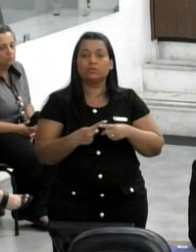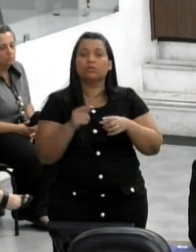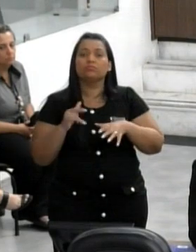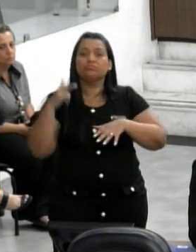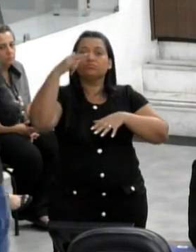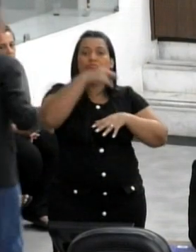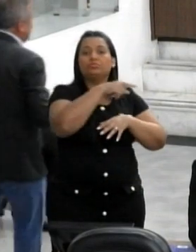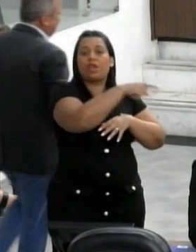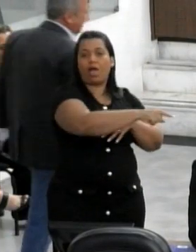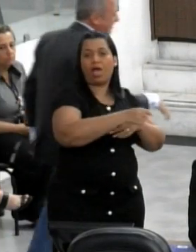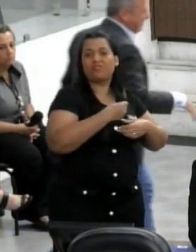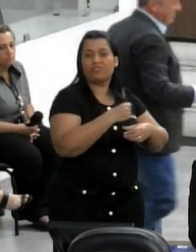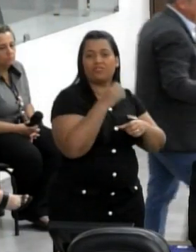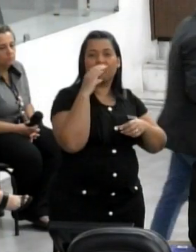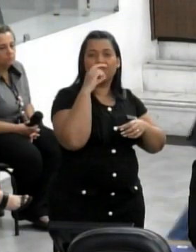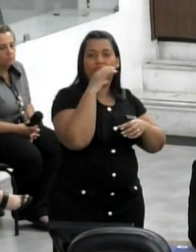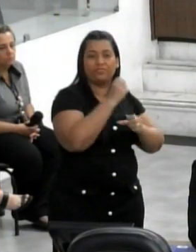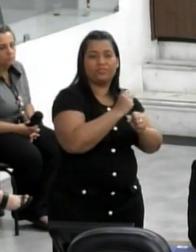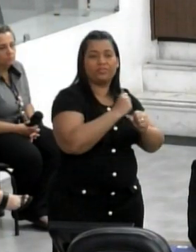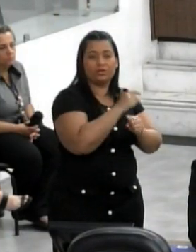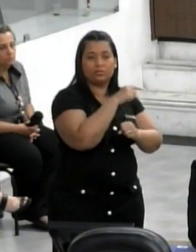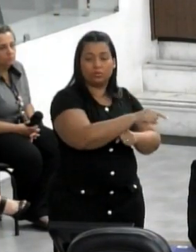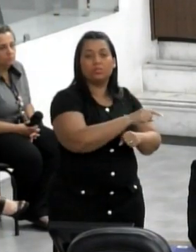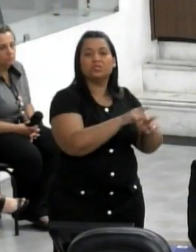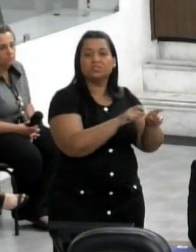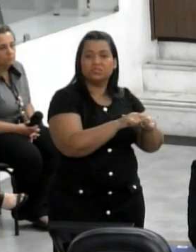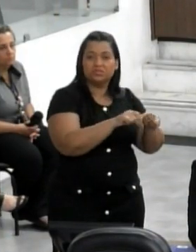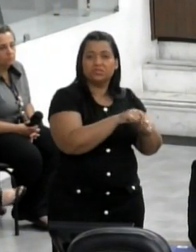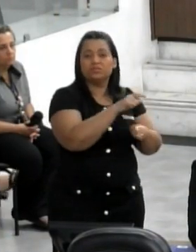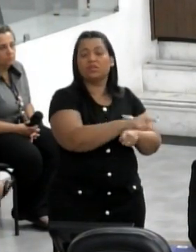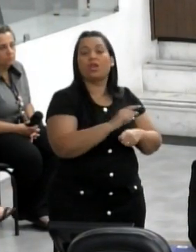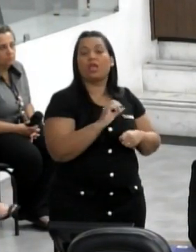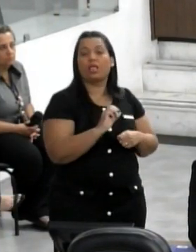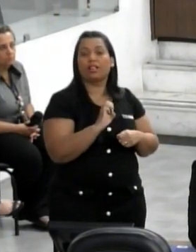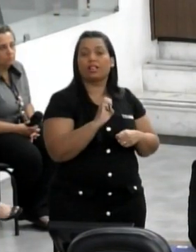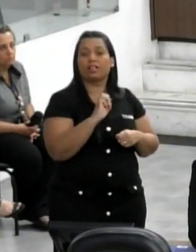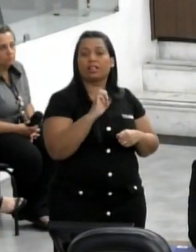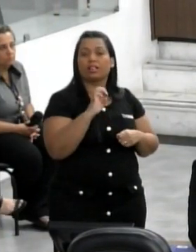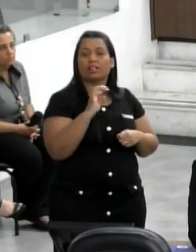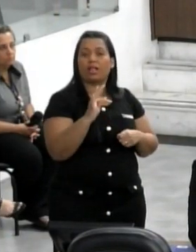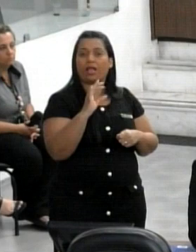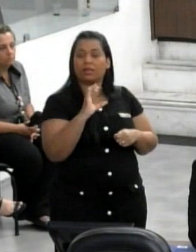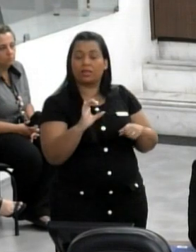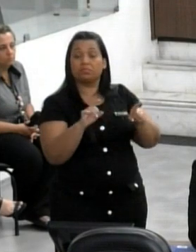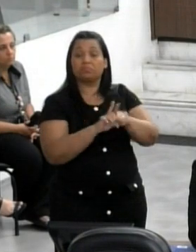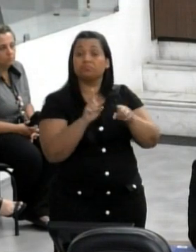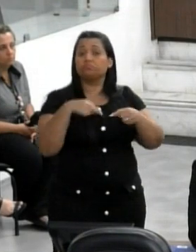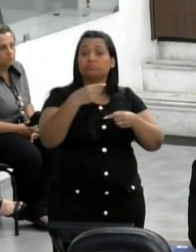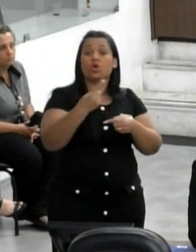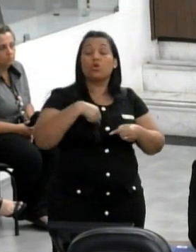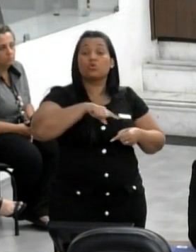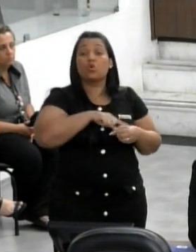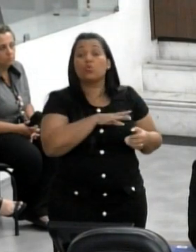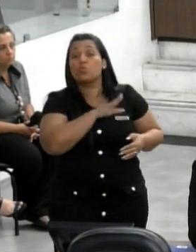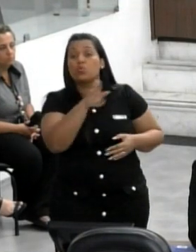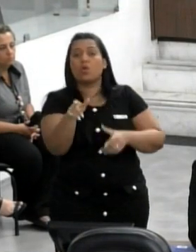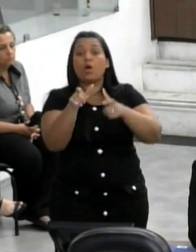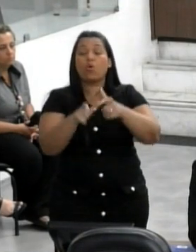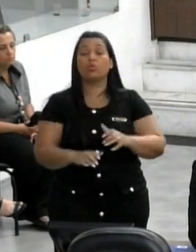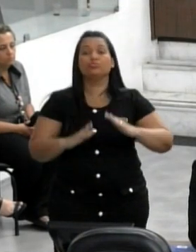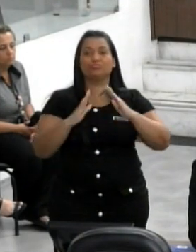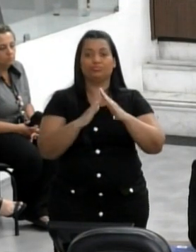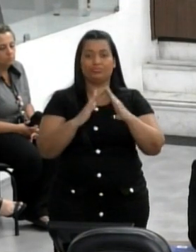deputado Itamar Borges, que também é uma das pessoas que lutaram muito para que inaugurasse a ETEC, e depois fomos até o lar São